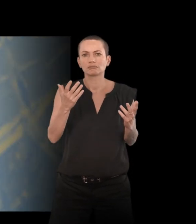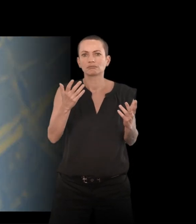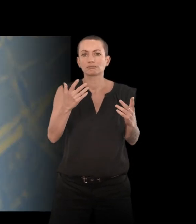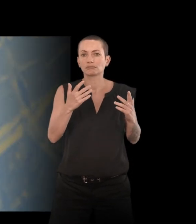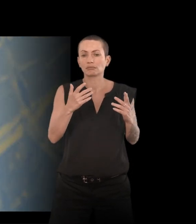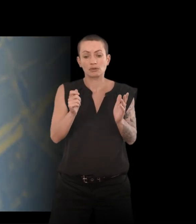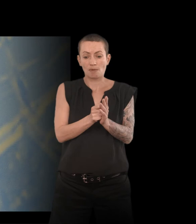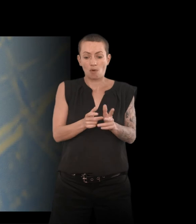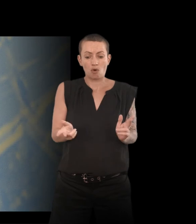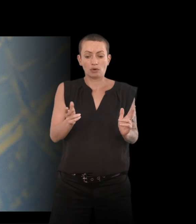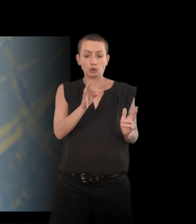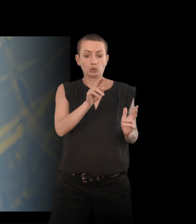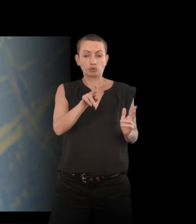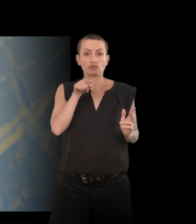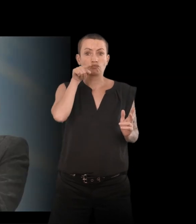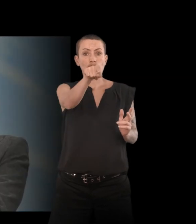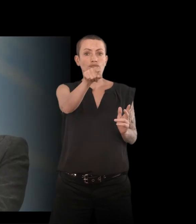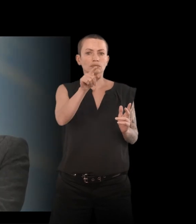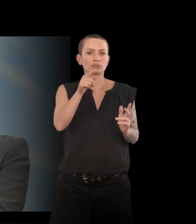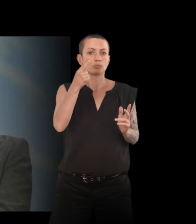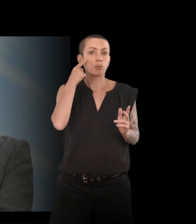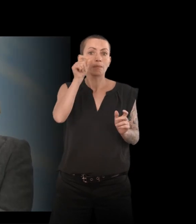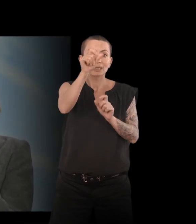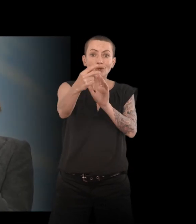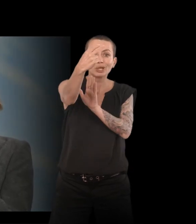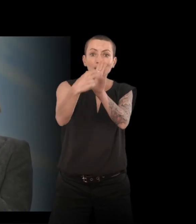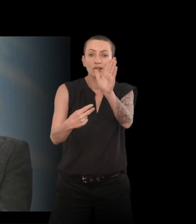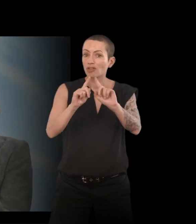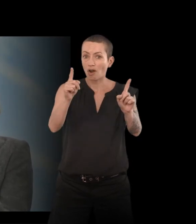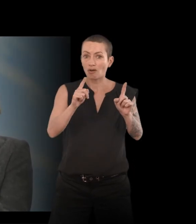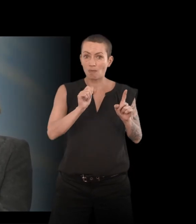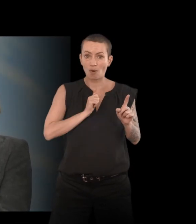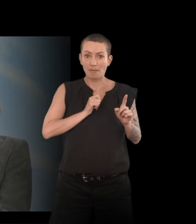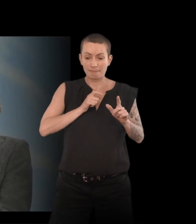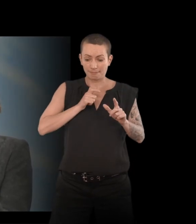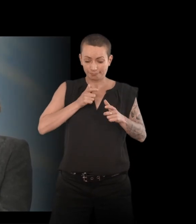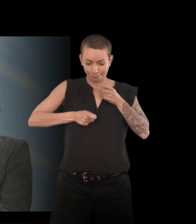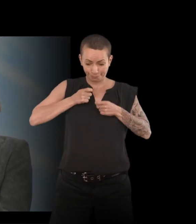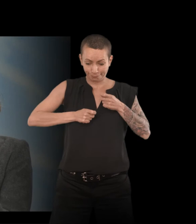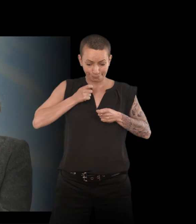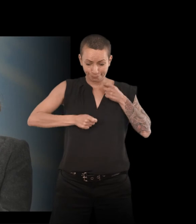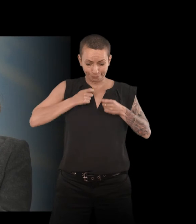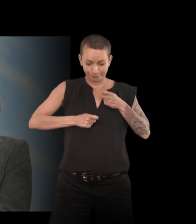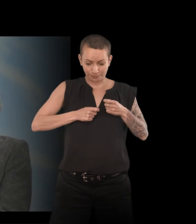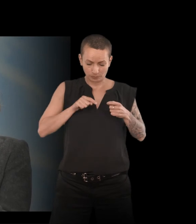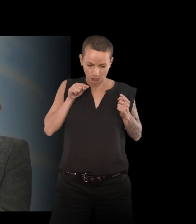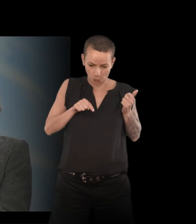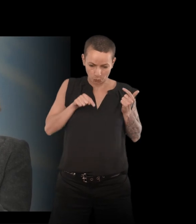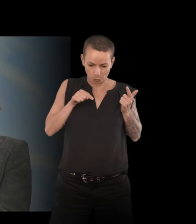par exemple. n pas un tu qui s'adresse au lecteur, c'est un tu où je me parle à moi-même. Mais parce que voilà, y aussi parfois ces